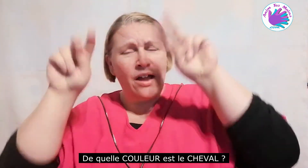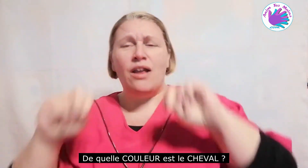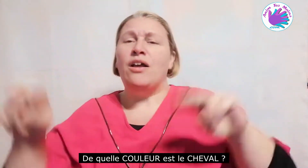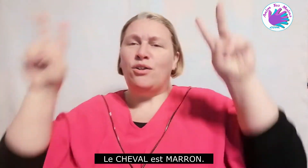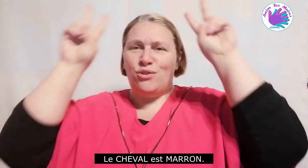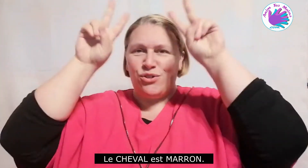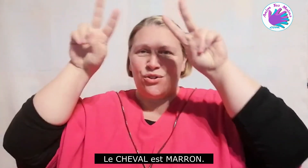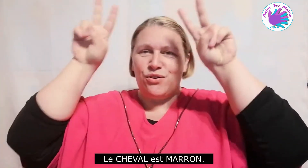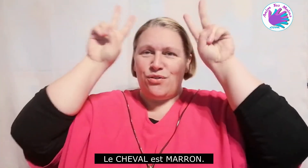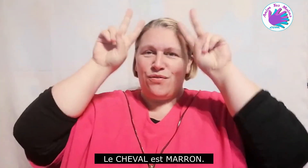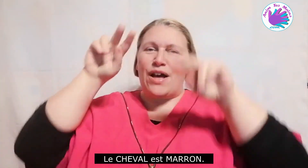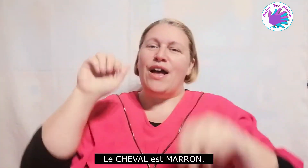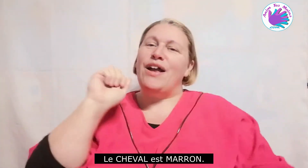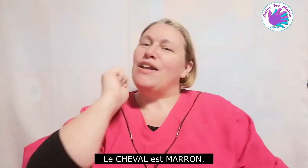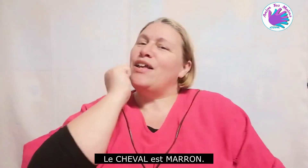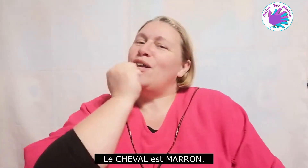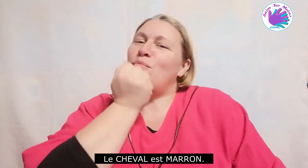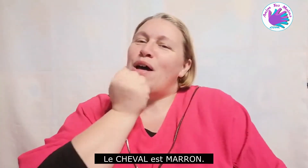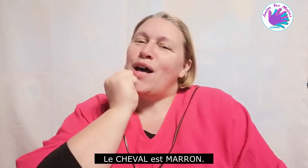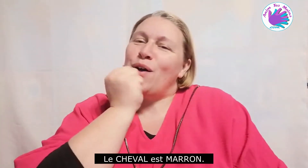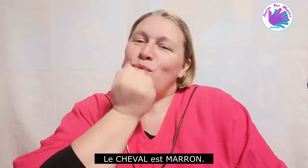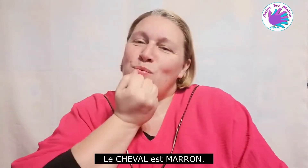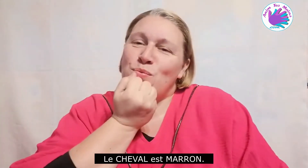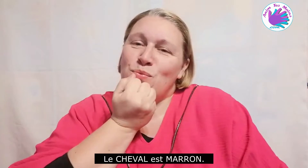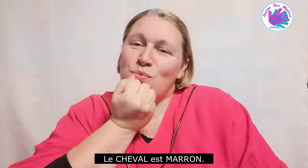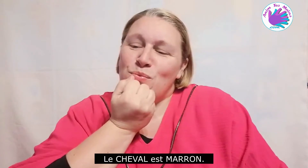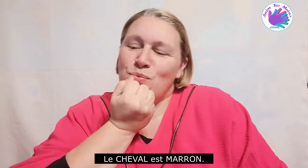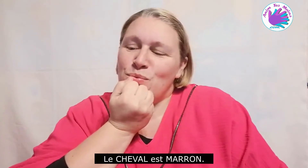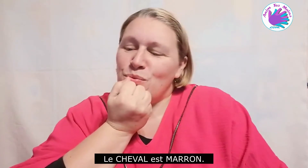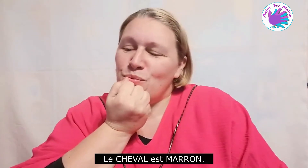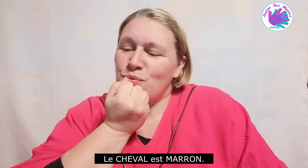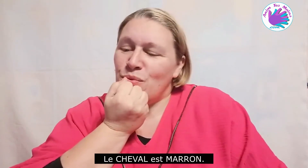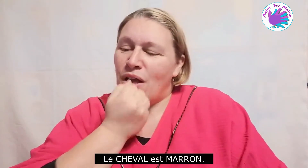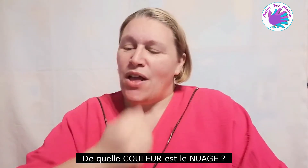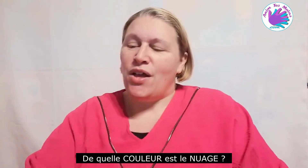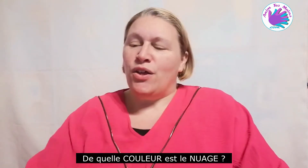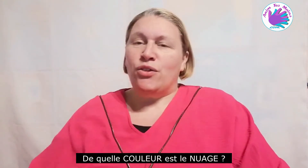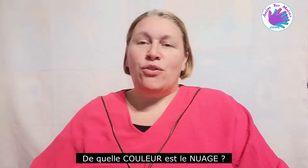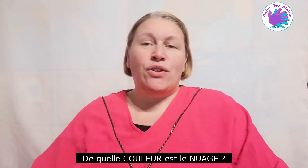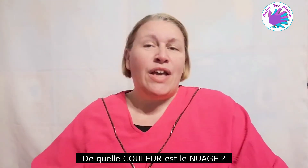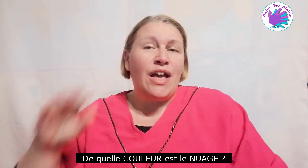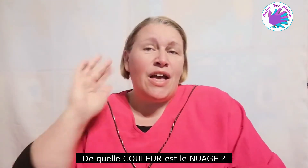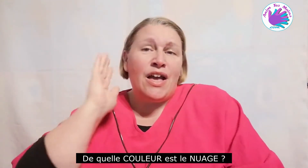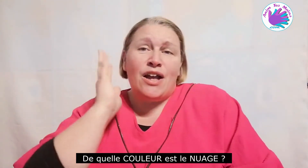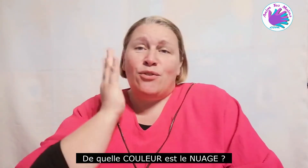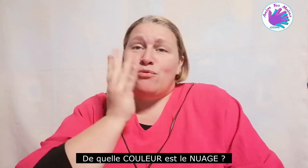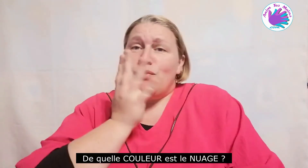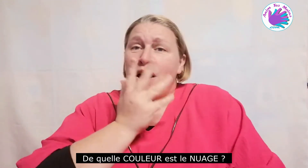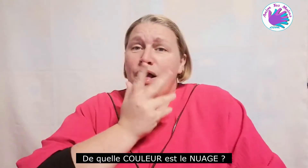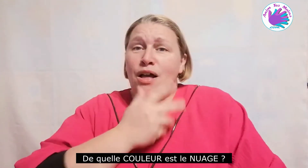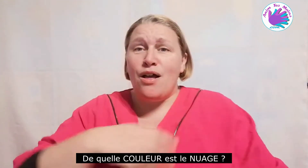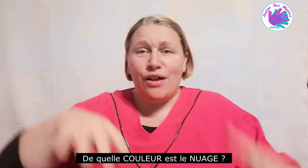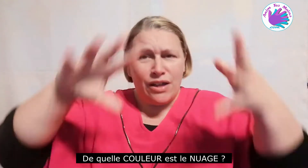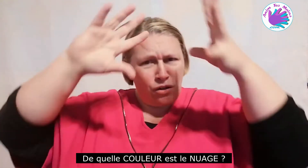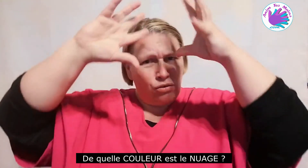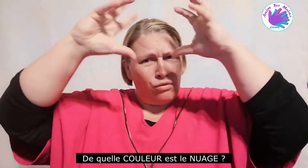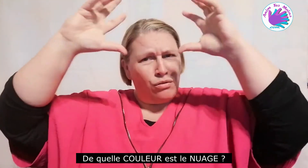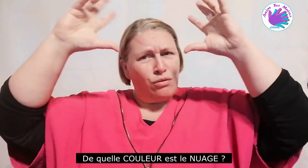le cheval est marron de quelle couleur est le